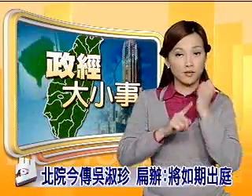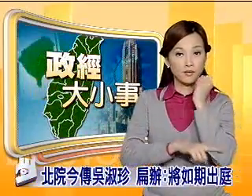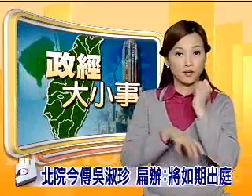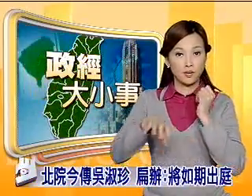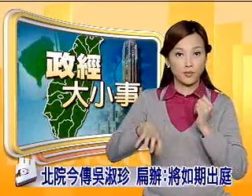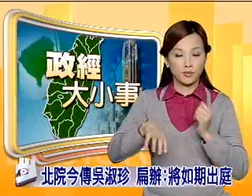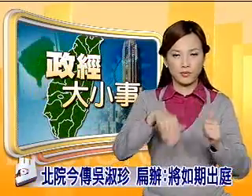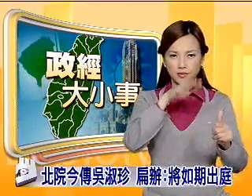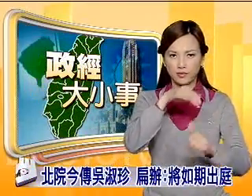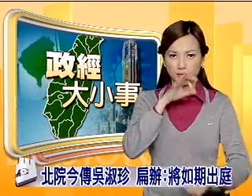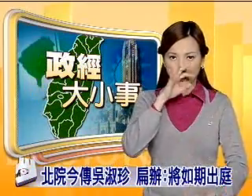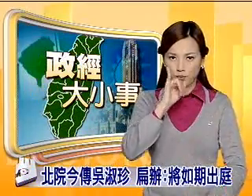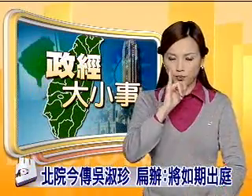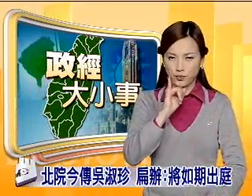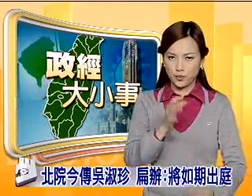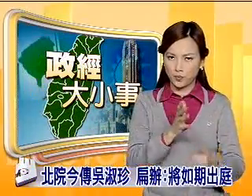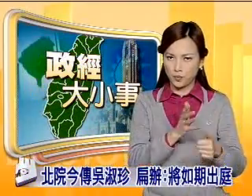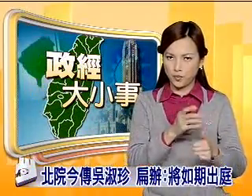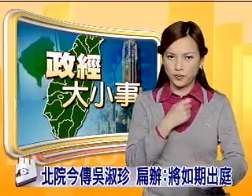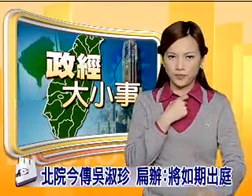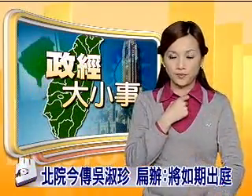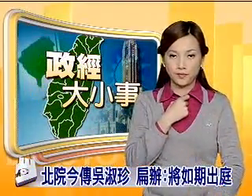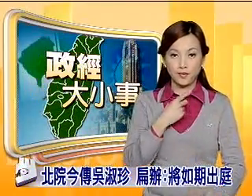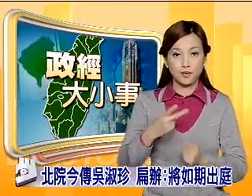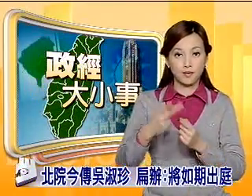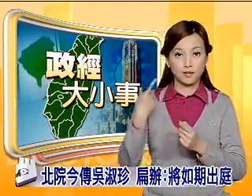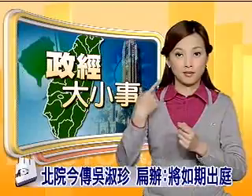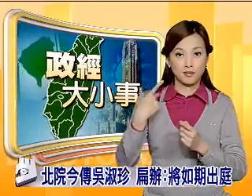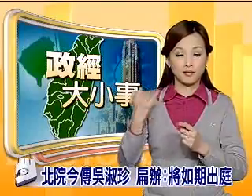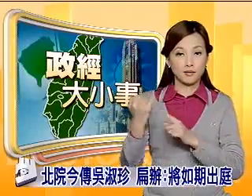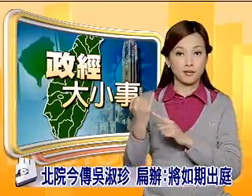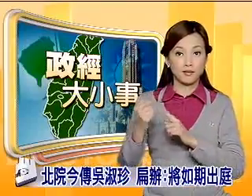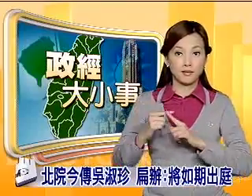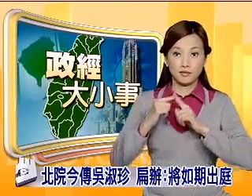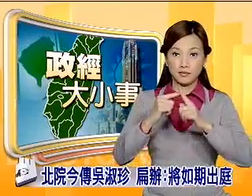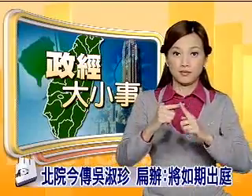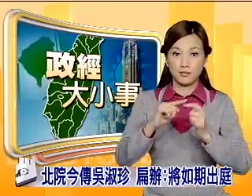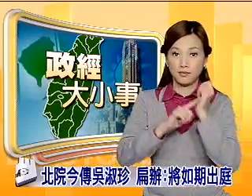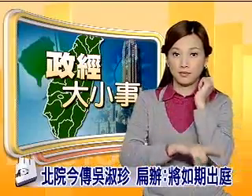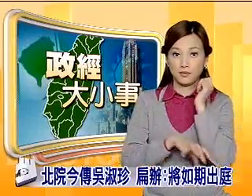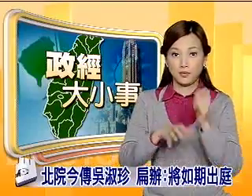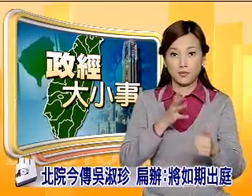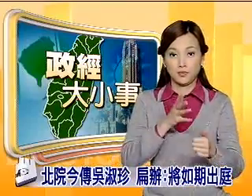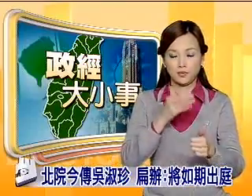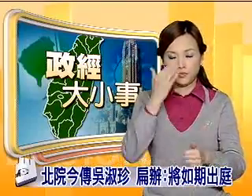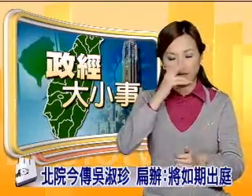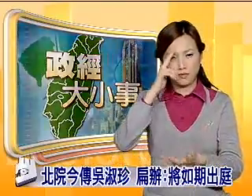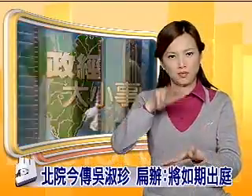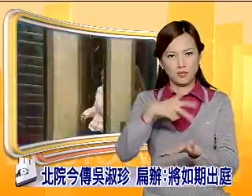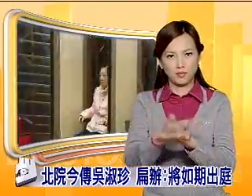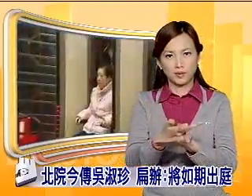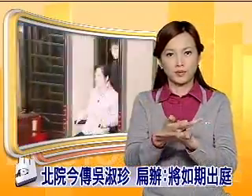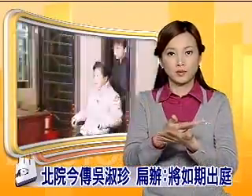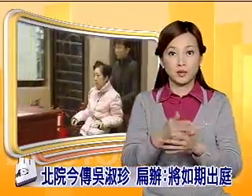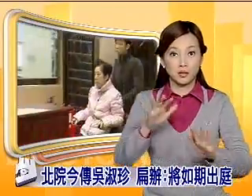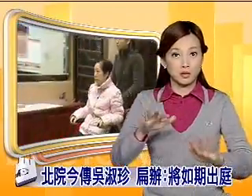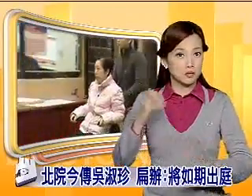传唤吴淑珍出庭而这距离他上一次开庭时昏倒已经有超过两年的时间了